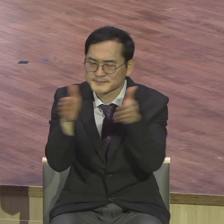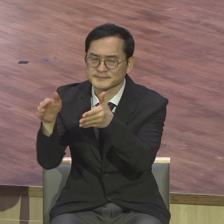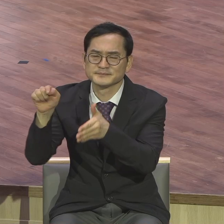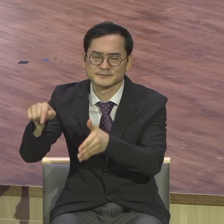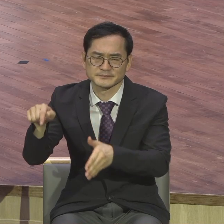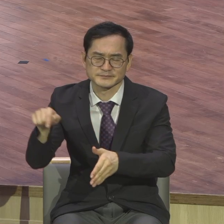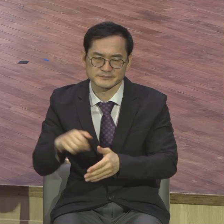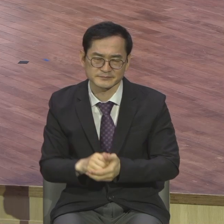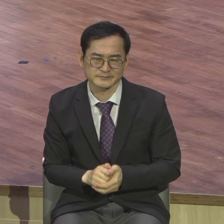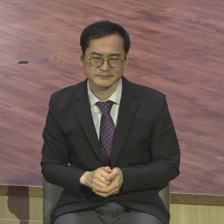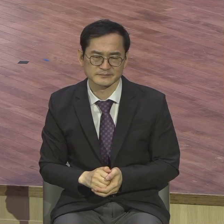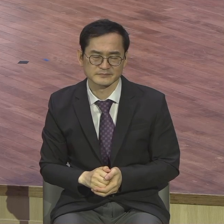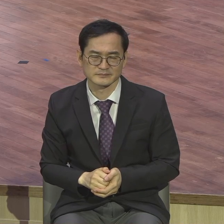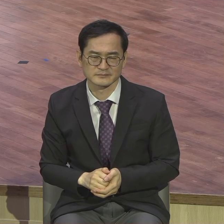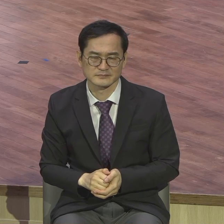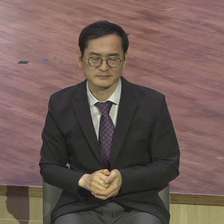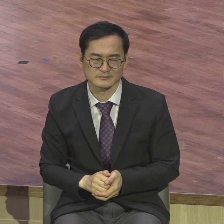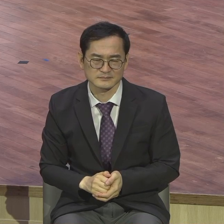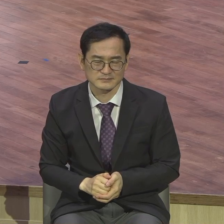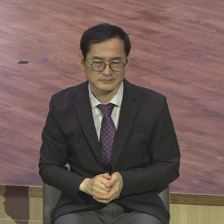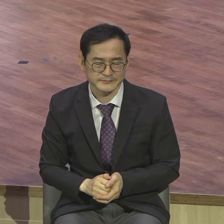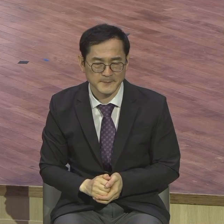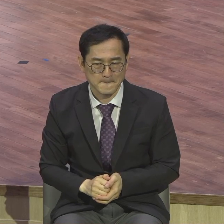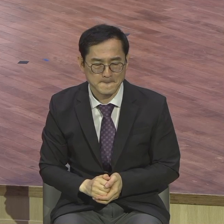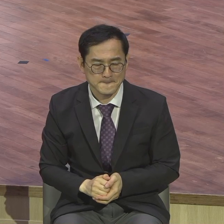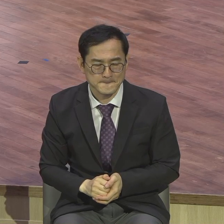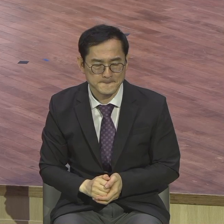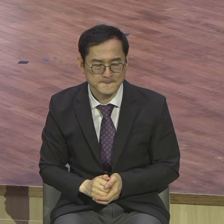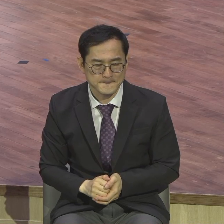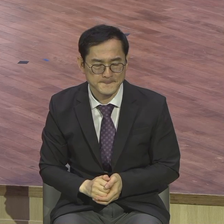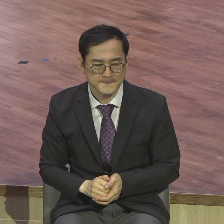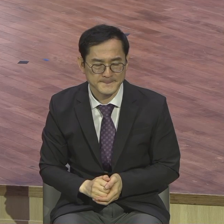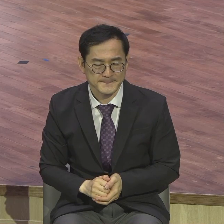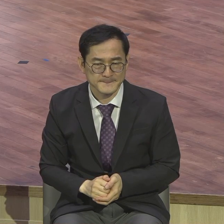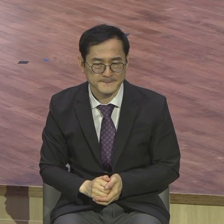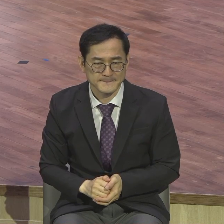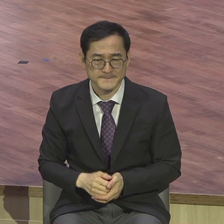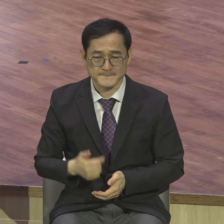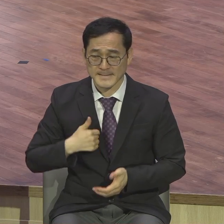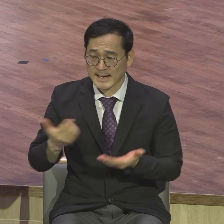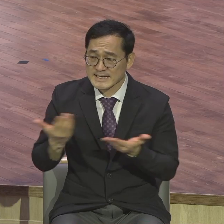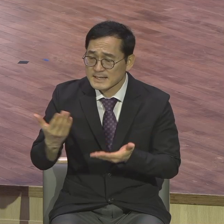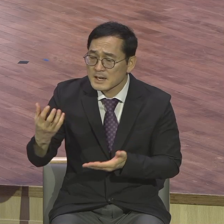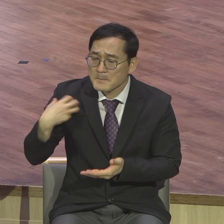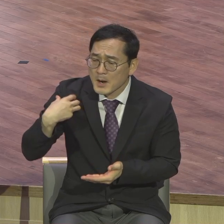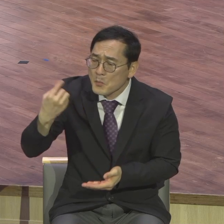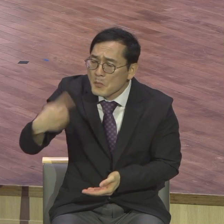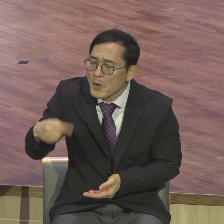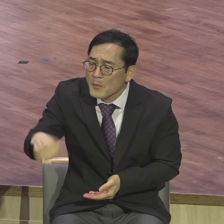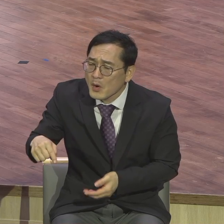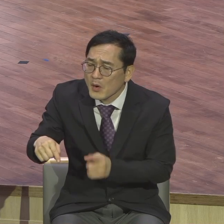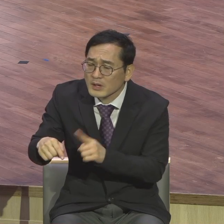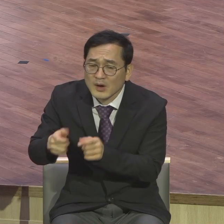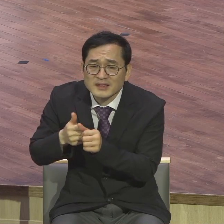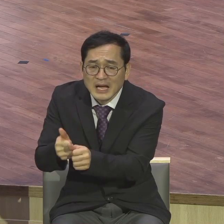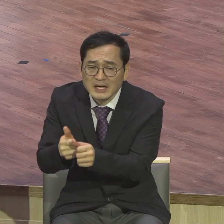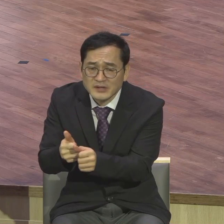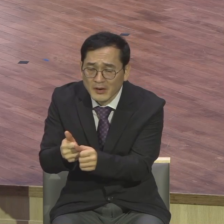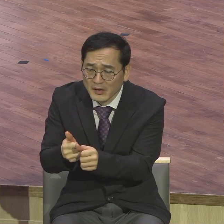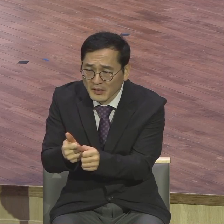자체가 틀렸단 말이에요. 내가 어떤 직분을 받았느냐 이 중요한 것이 아니에요.